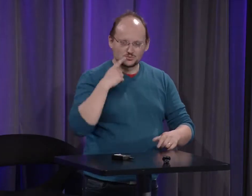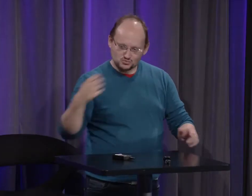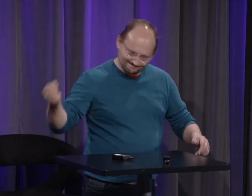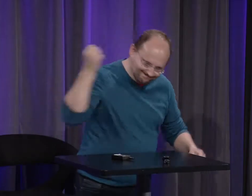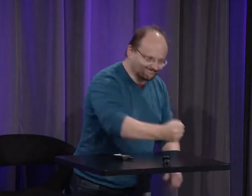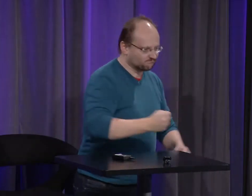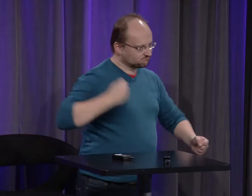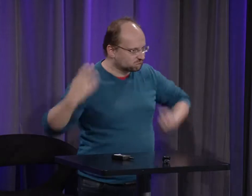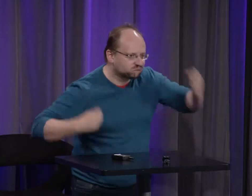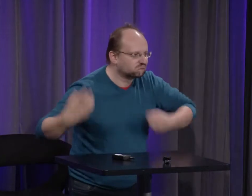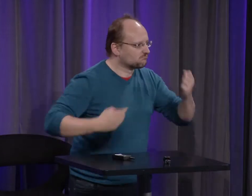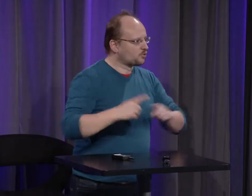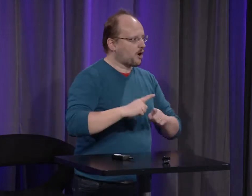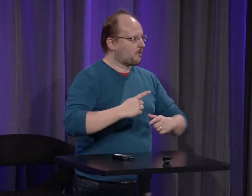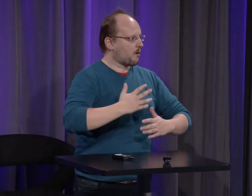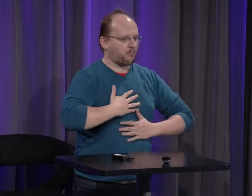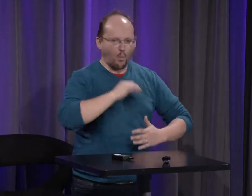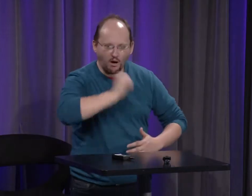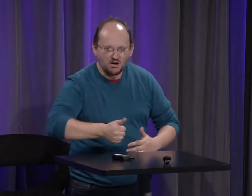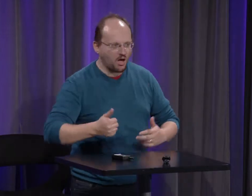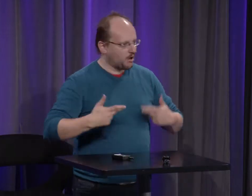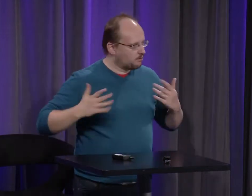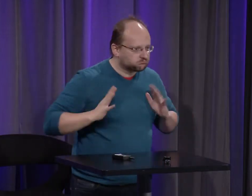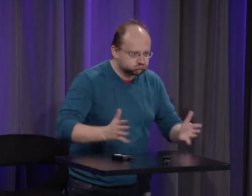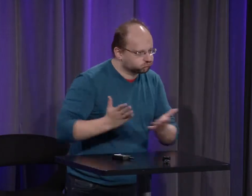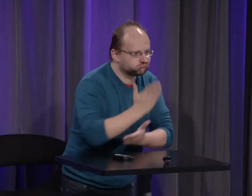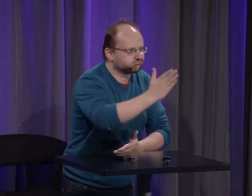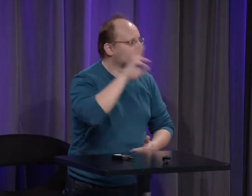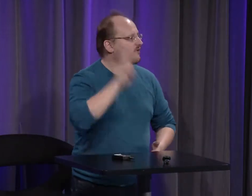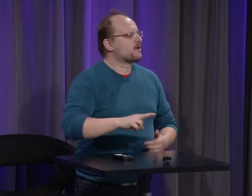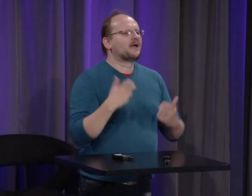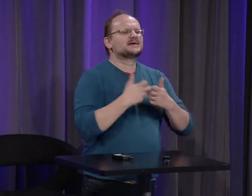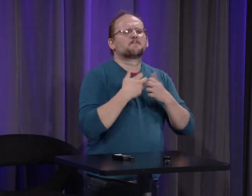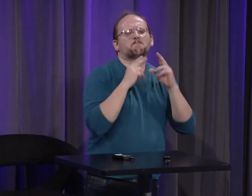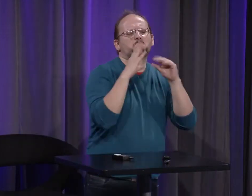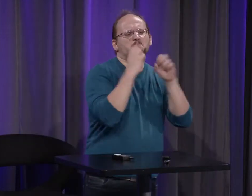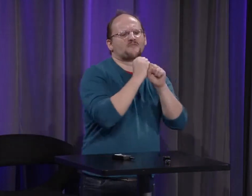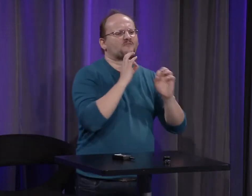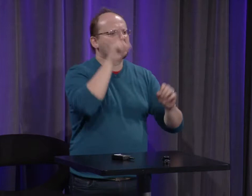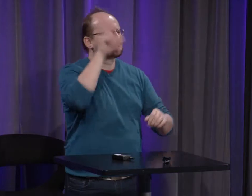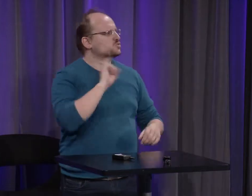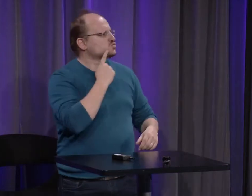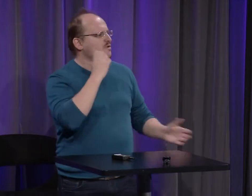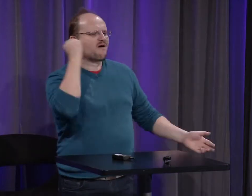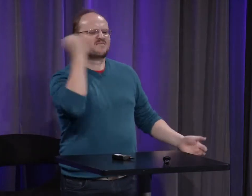des films des BD avec des personnages qui signeraient enfin je ne pas des héros sourds signants ça serait super